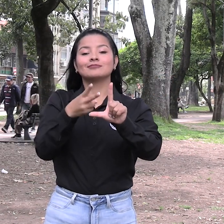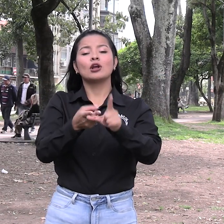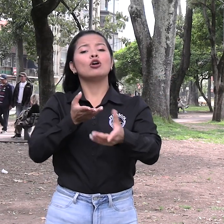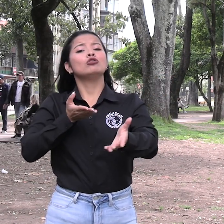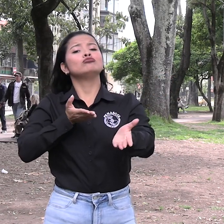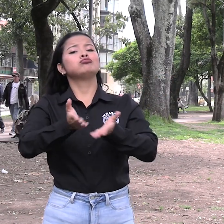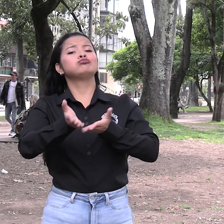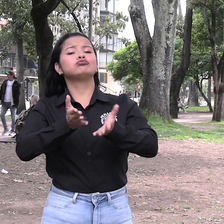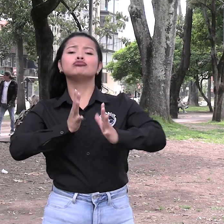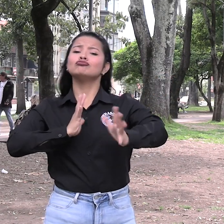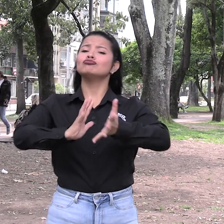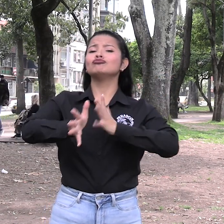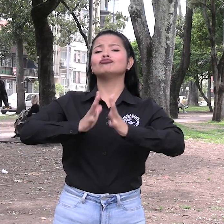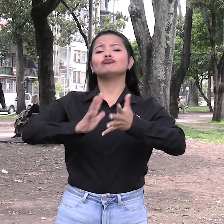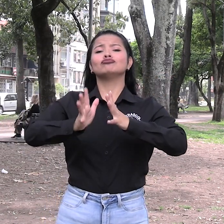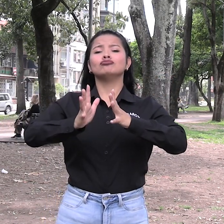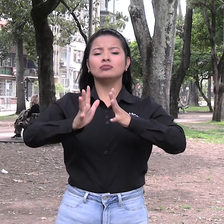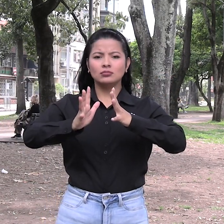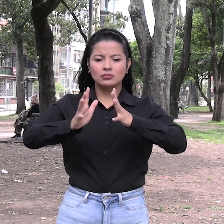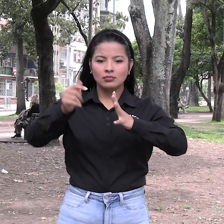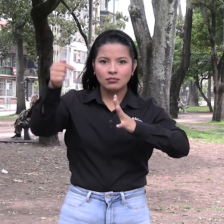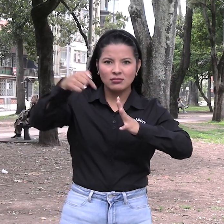de las emisiones de noticias del Canal Caracol.